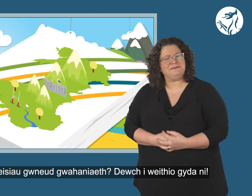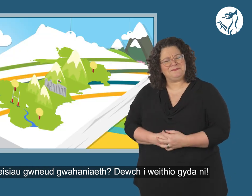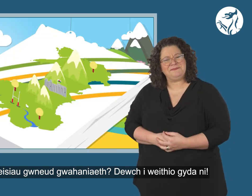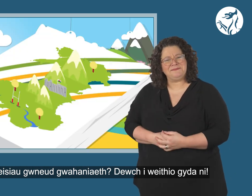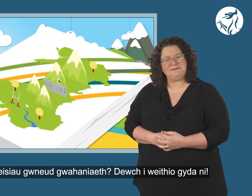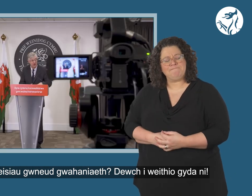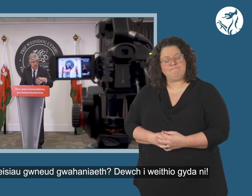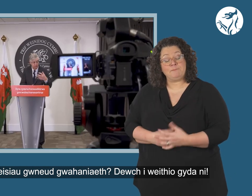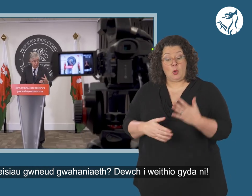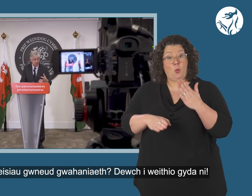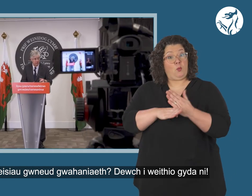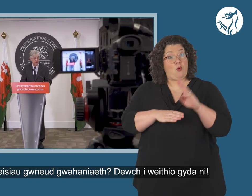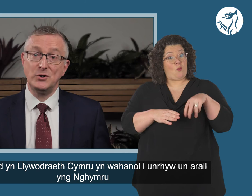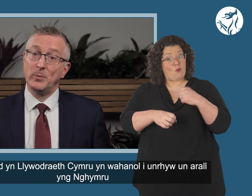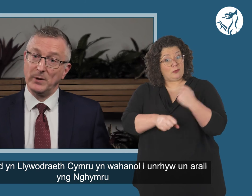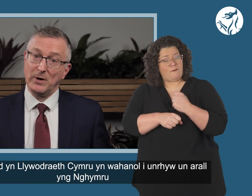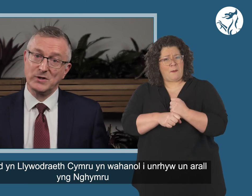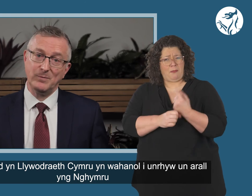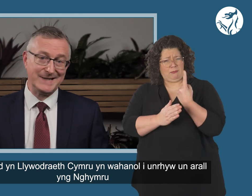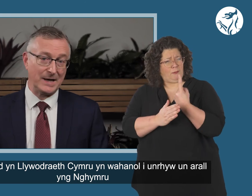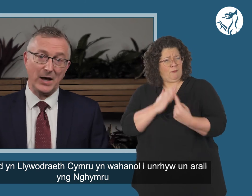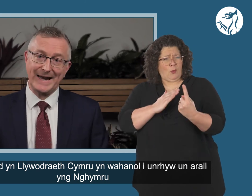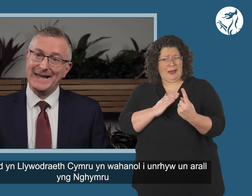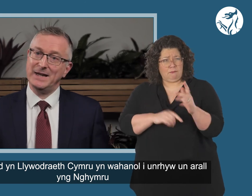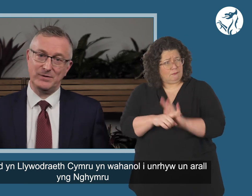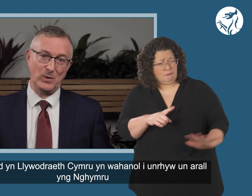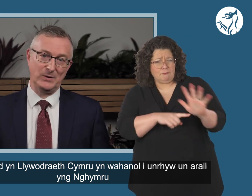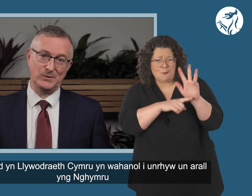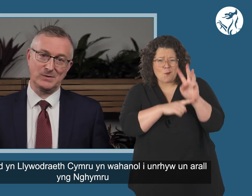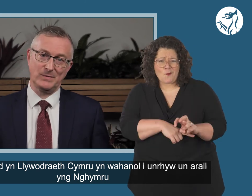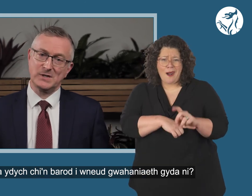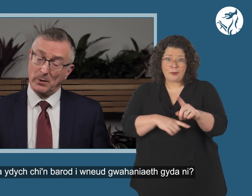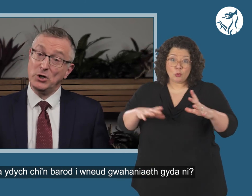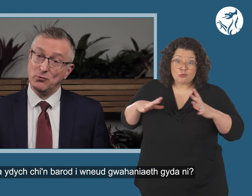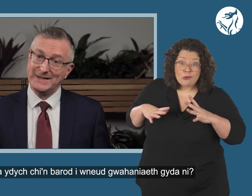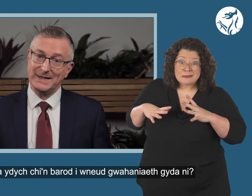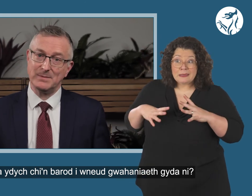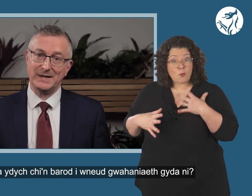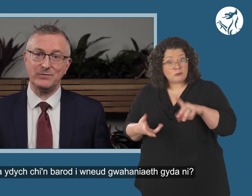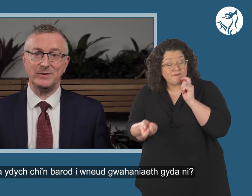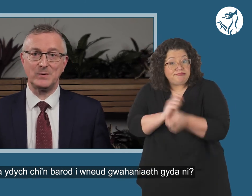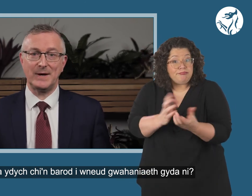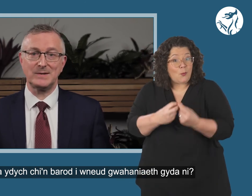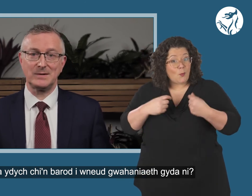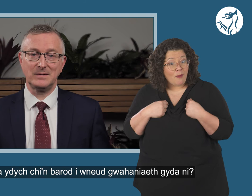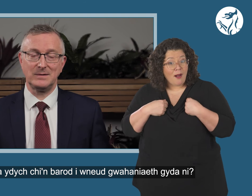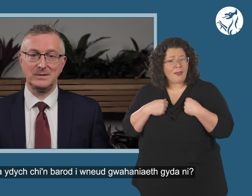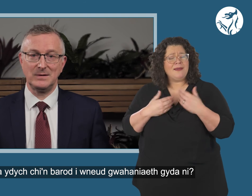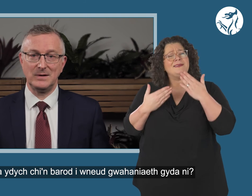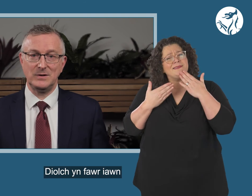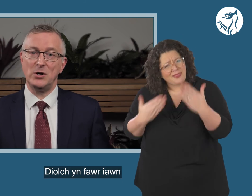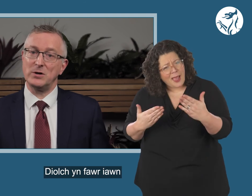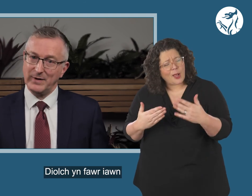gyda ni. A job at the Welsh Government is unlike any other in Wales, so are you ready to make a difference with us?